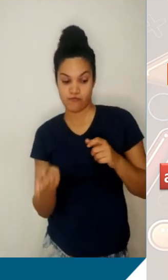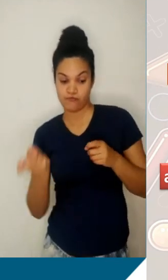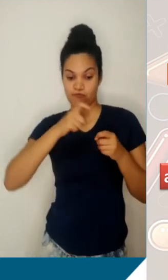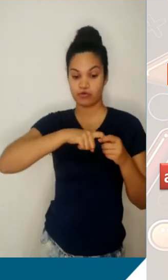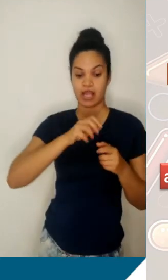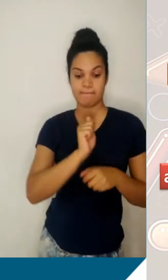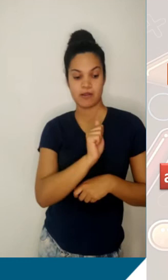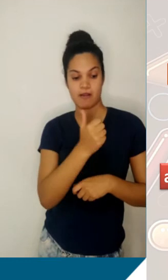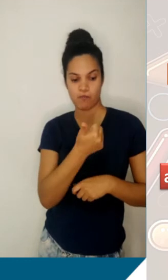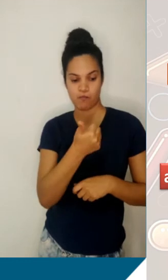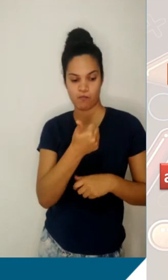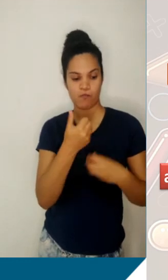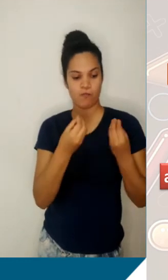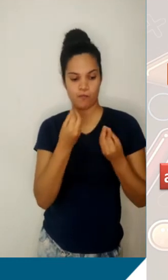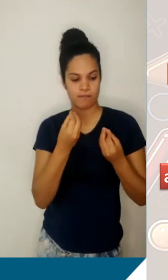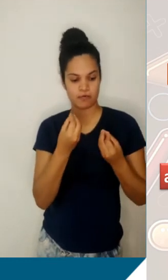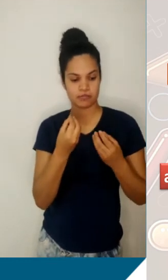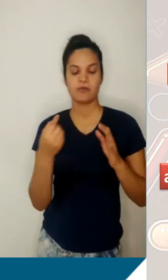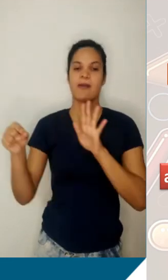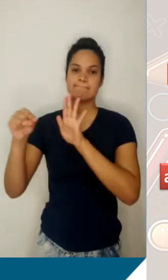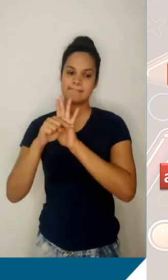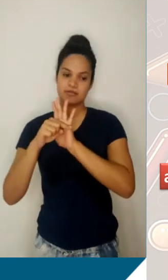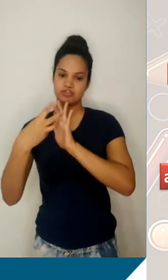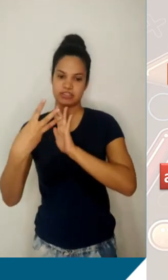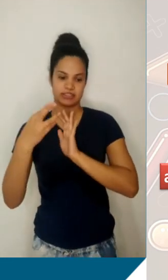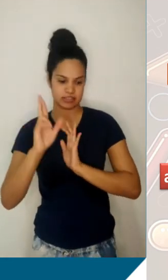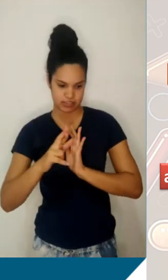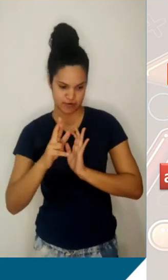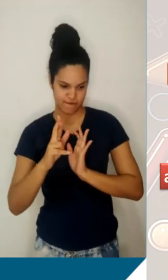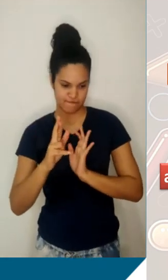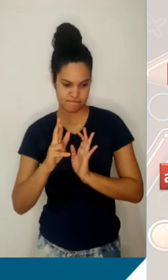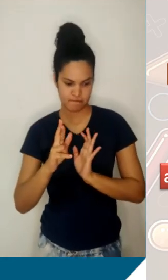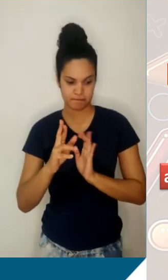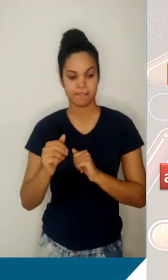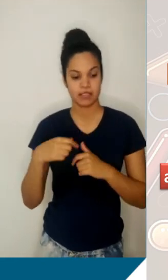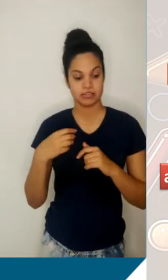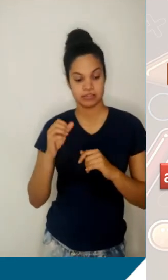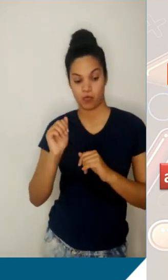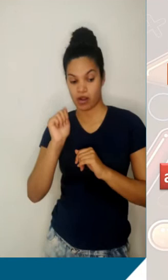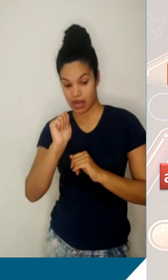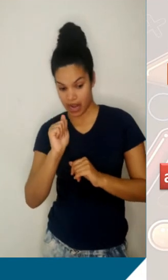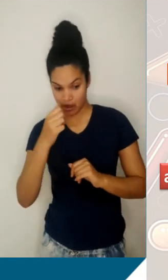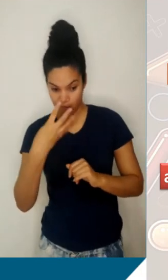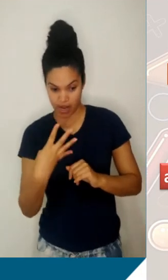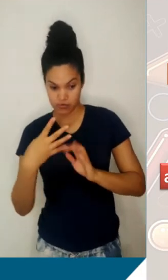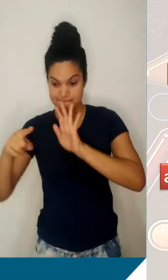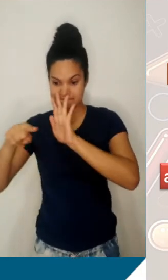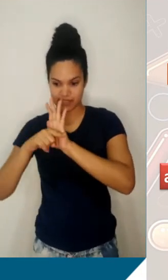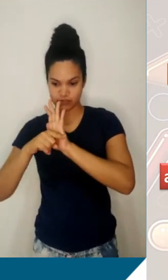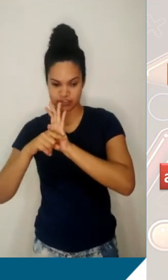O A1 é o A4 menos três razões. Então, do A4, nós tiramos três razões. Nós nos deslocamos